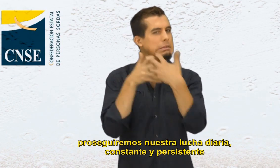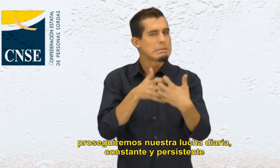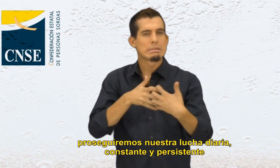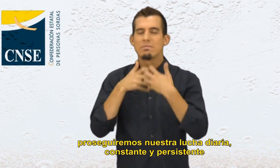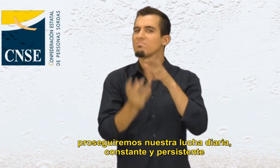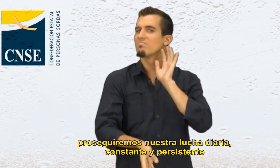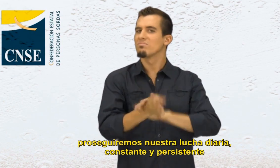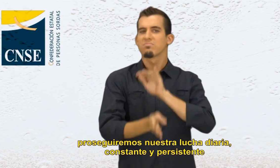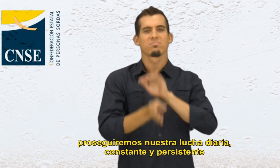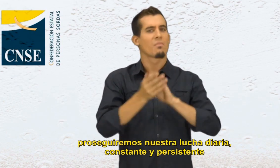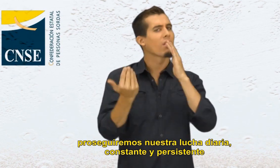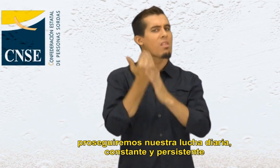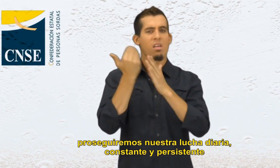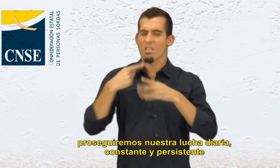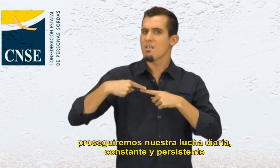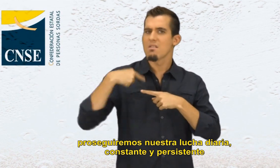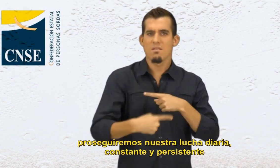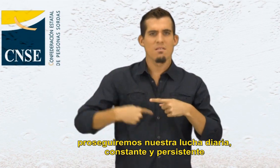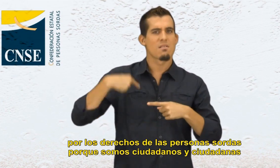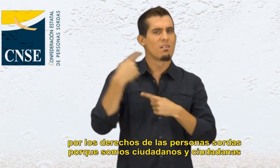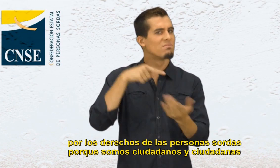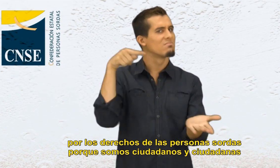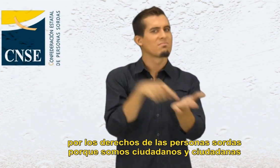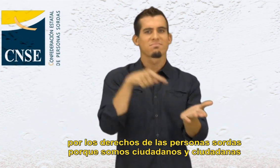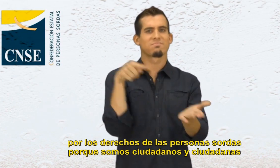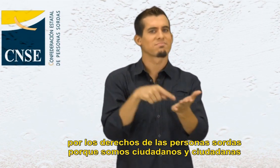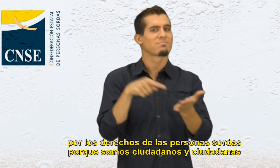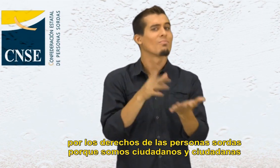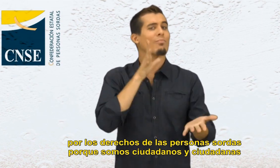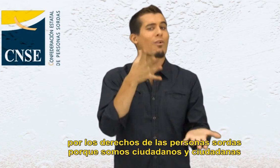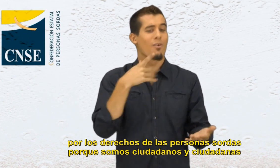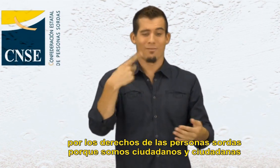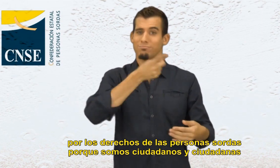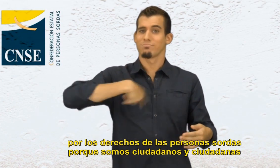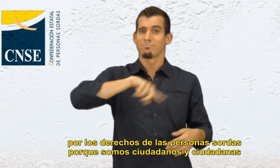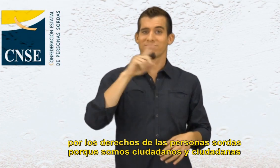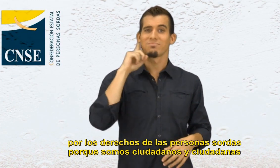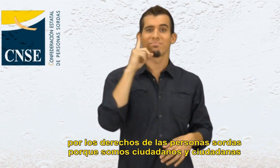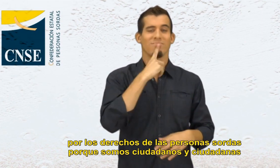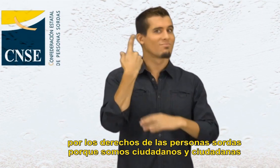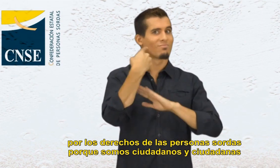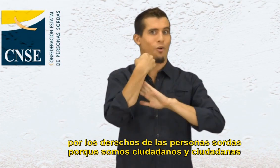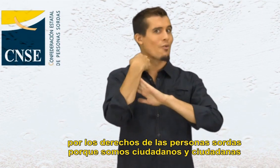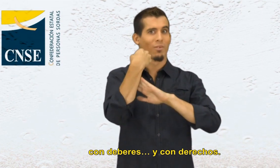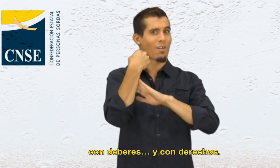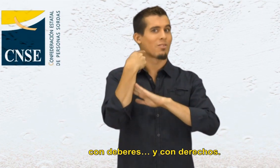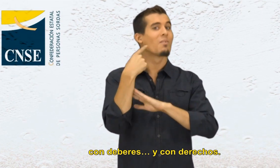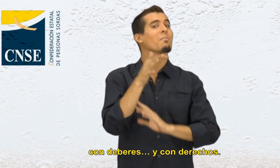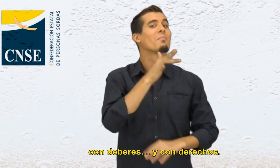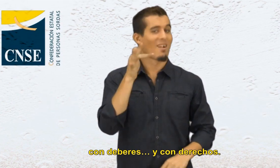proseguiremos nuestra lucha diaria, constante y persistente por los derechos de las personas sordas, porque somos ciudadanos y ciudadanas con